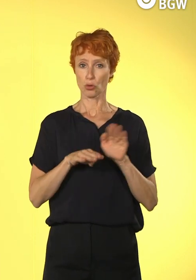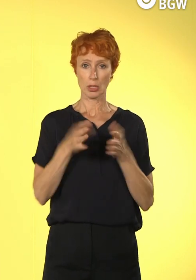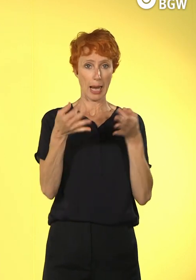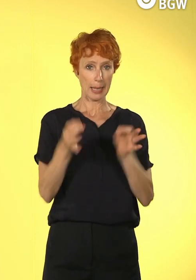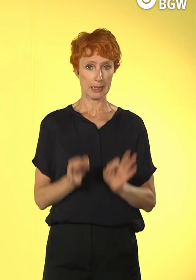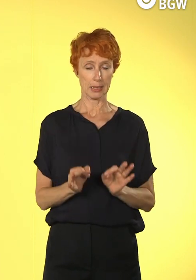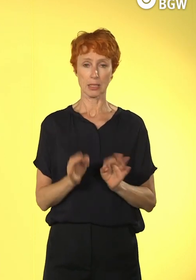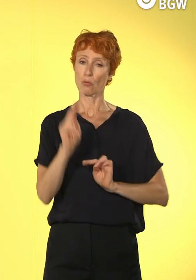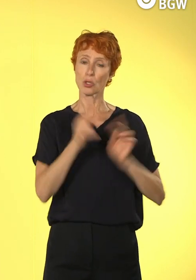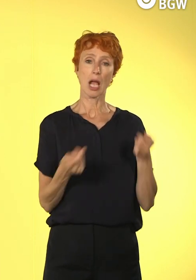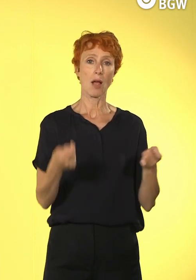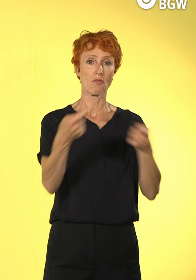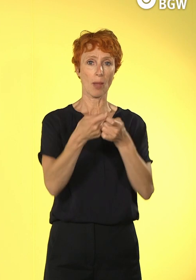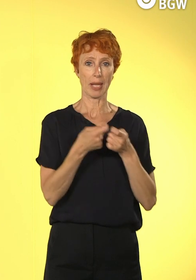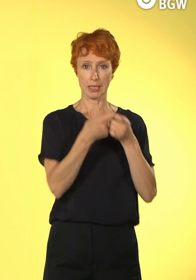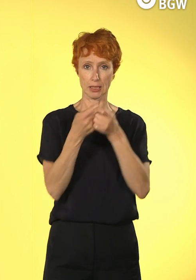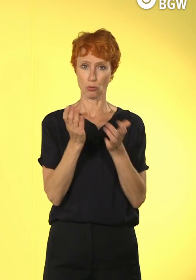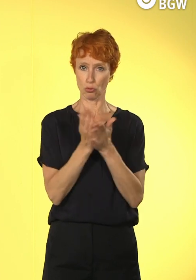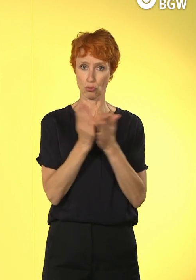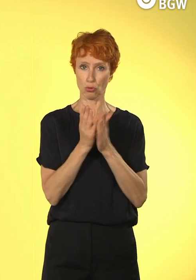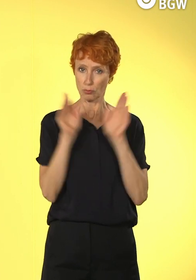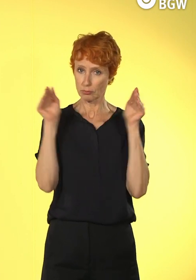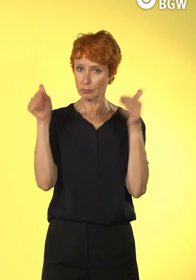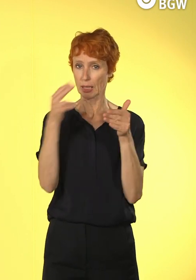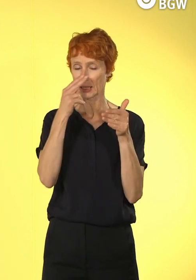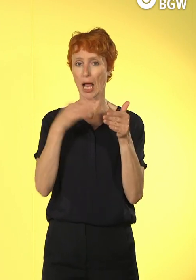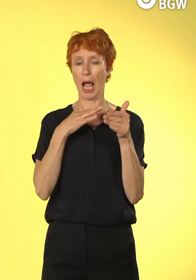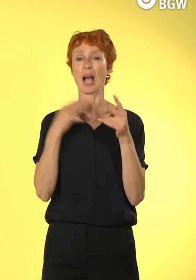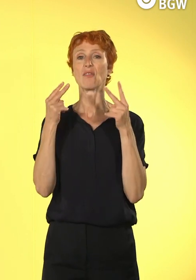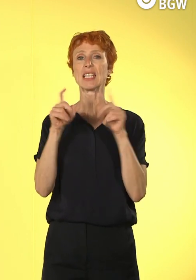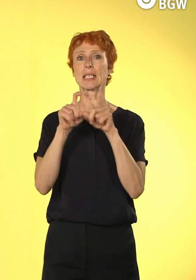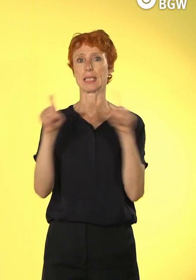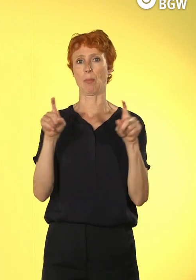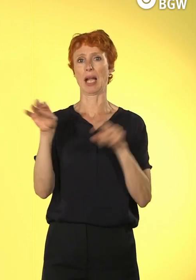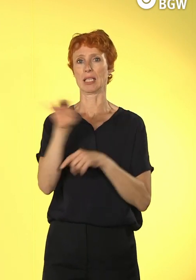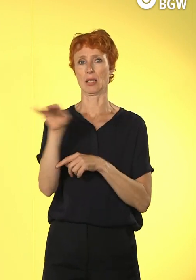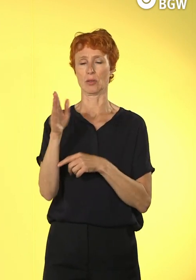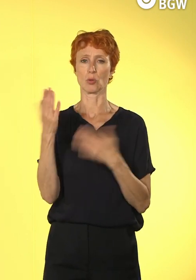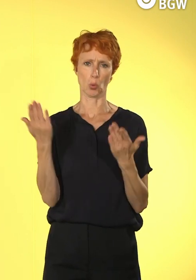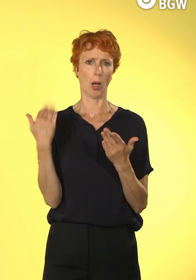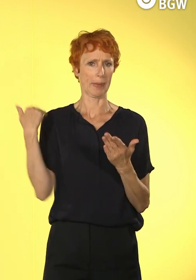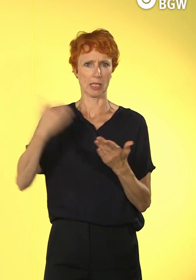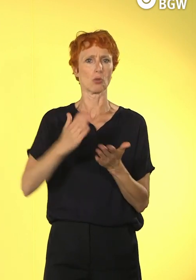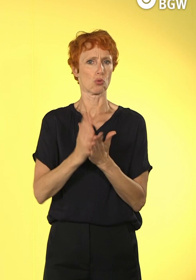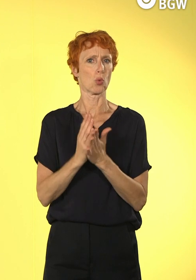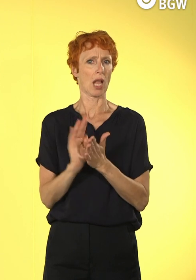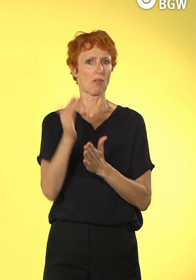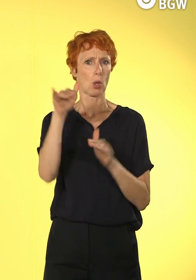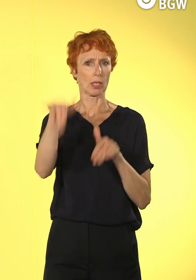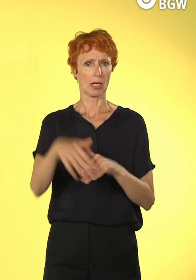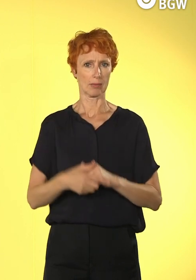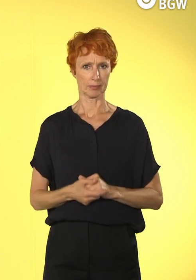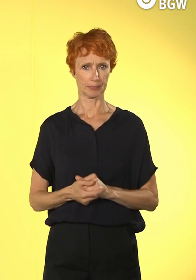diesem Thema auch in der Sozialwirtschaft angenommen haben. Und das macht sich natürlich auch bemerkbar. Teilweise bedeutet